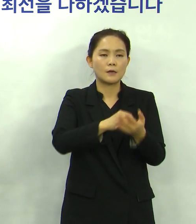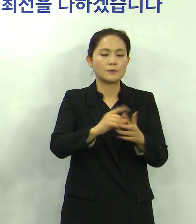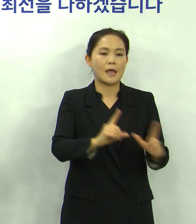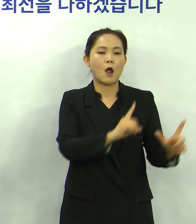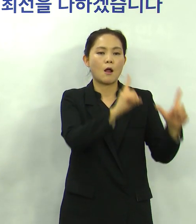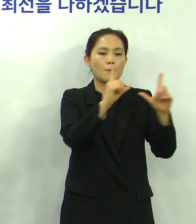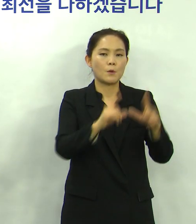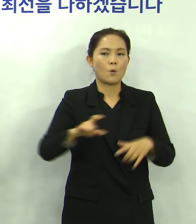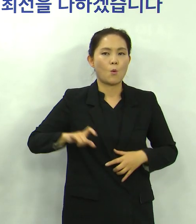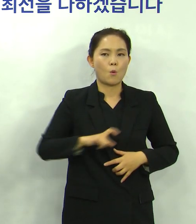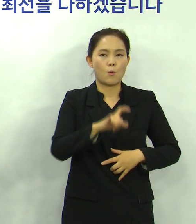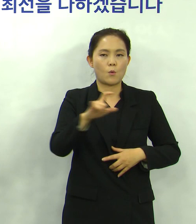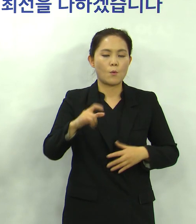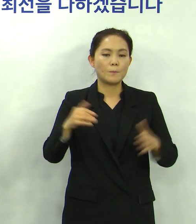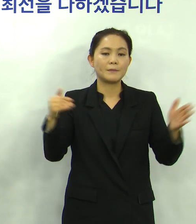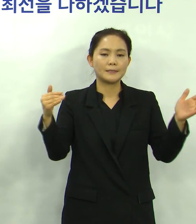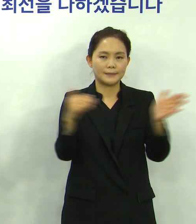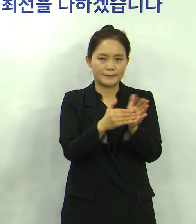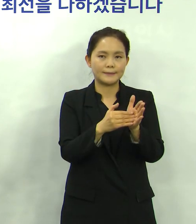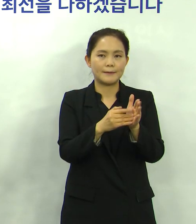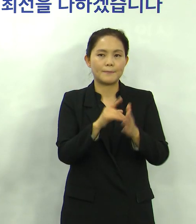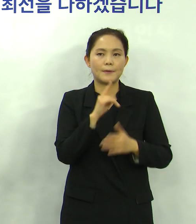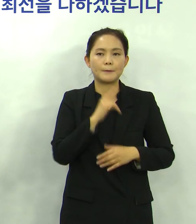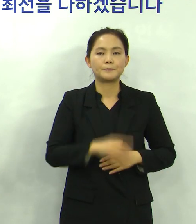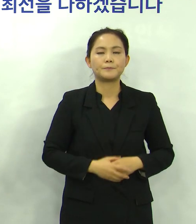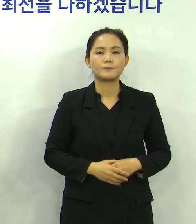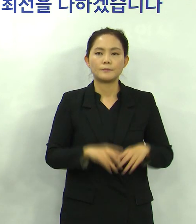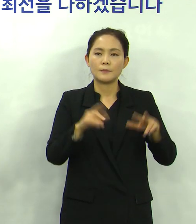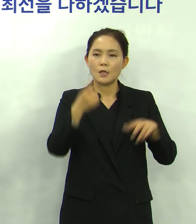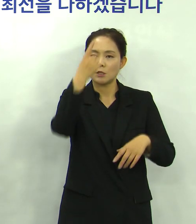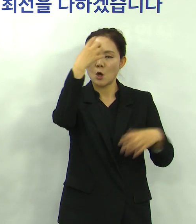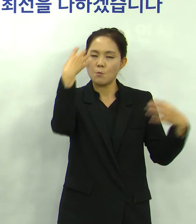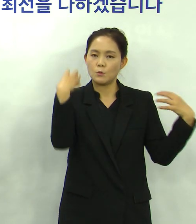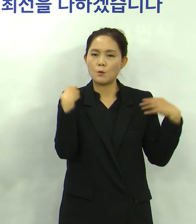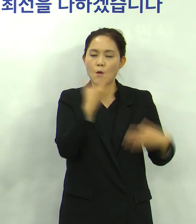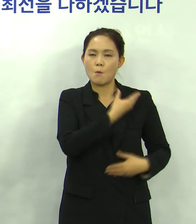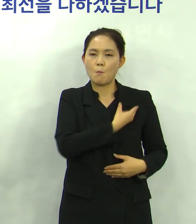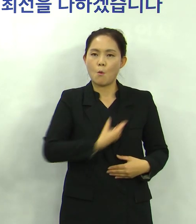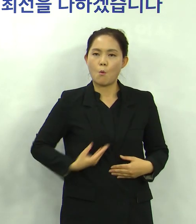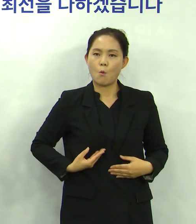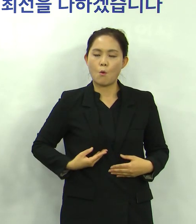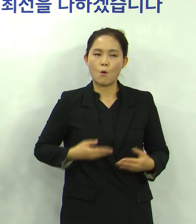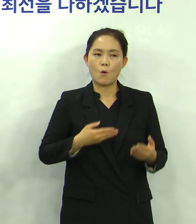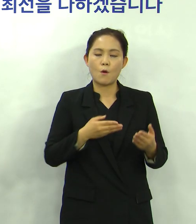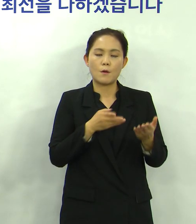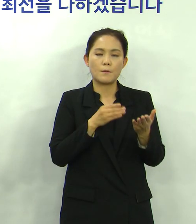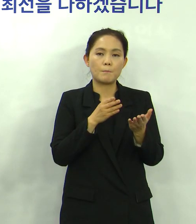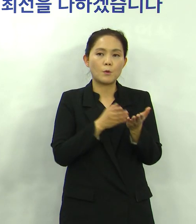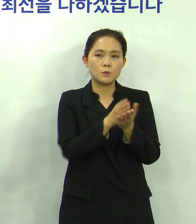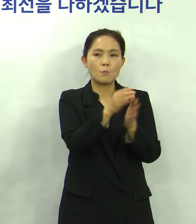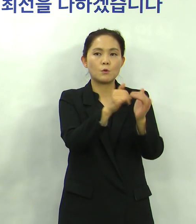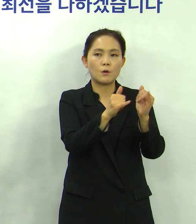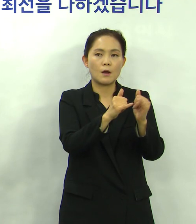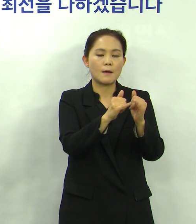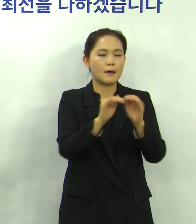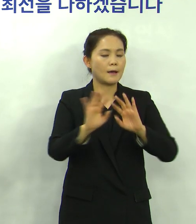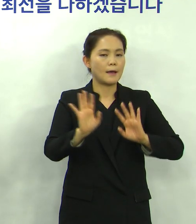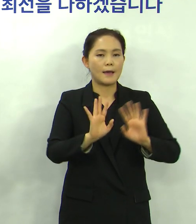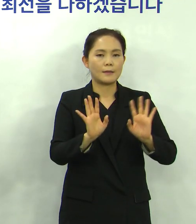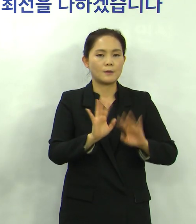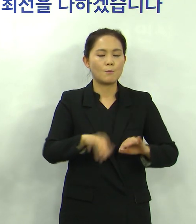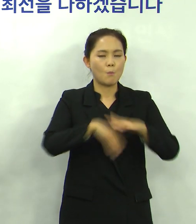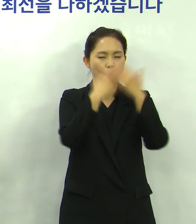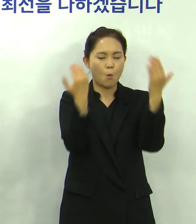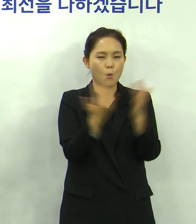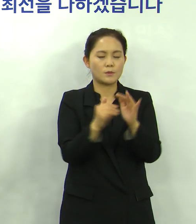코로나19를 떨쳐버리자는 것입니다 이는 정부나 보건 전문가가 할 수 있는 게 아니고 모든